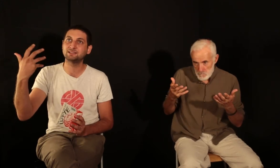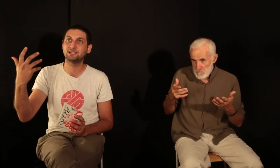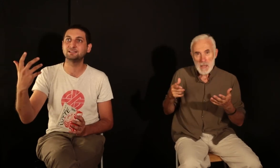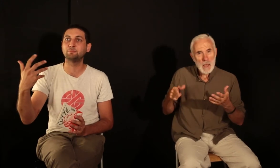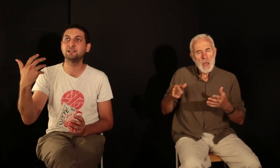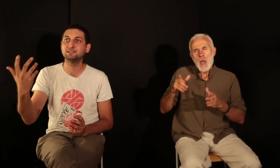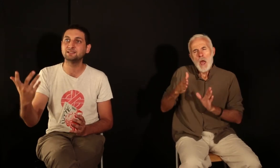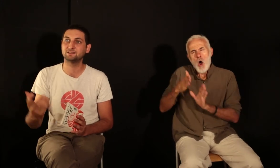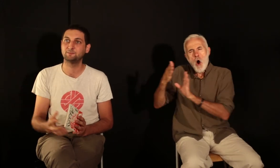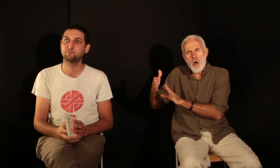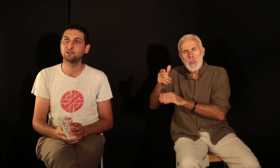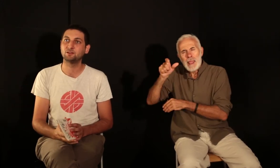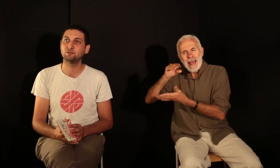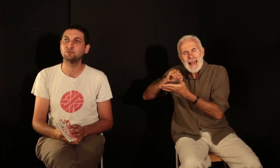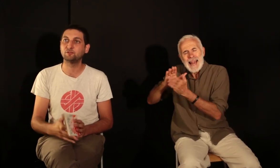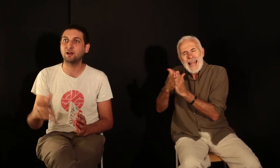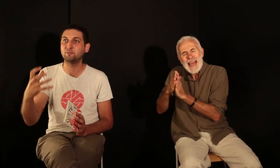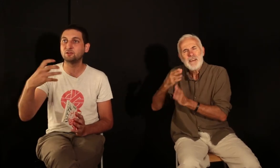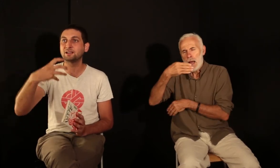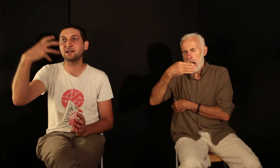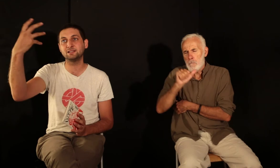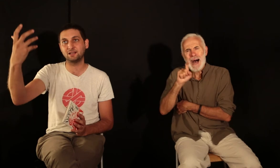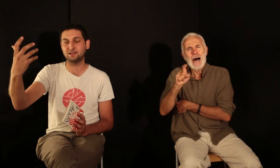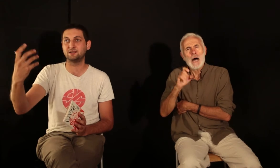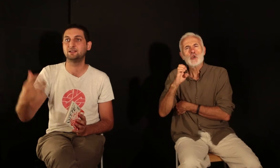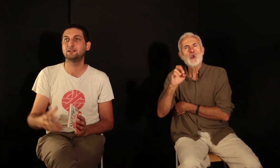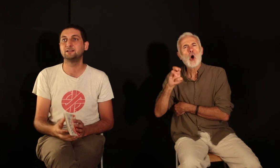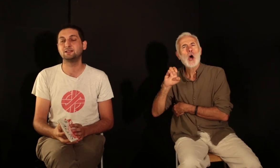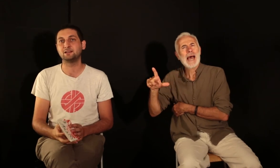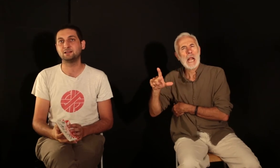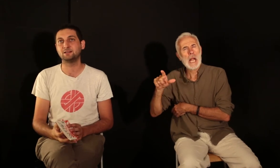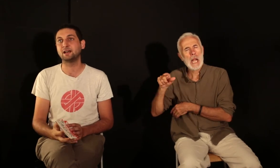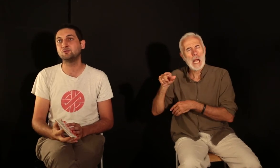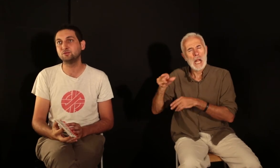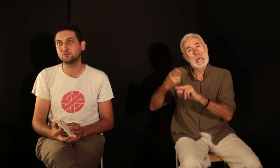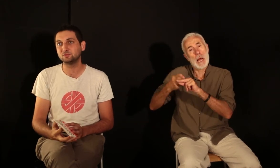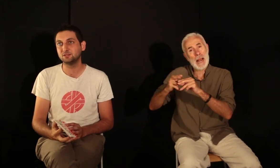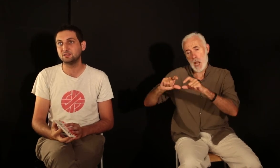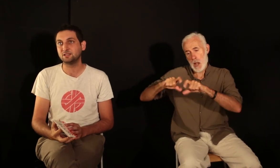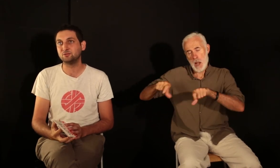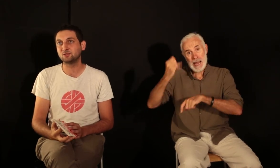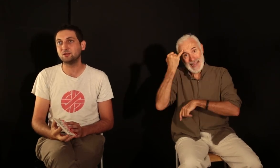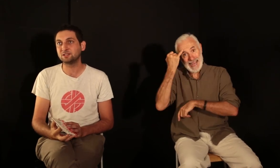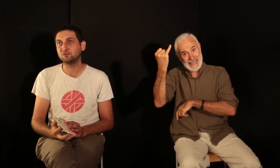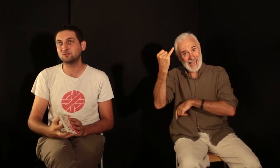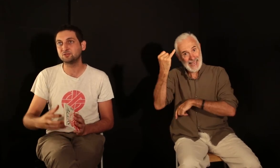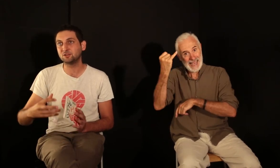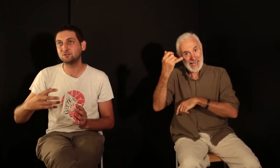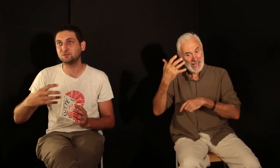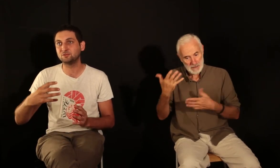Masrel, qui s'appelle « L'idée », où une femme incarne la révolution. Et donc là, nous avons une sorte de